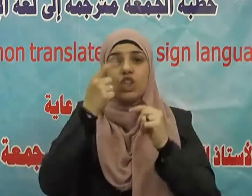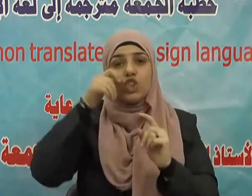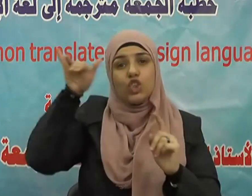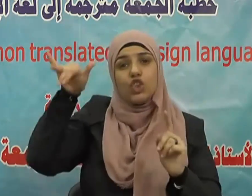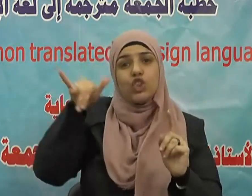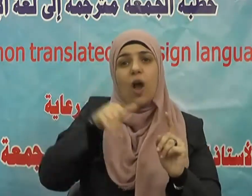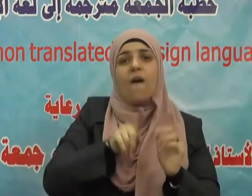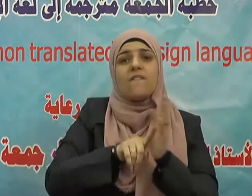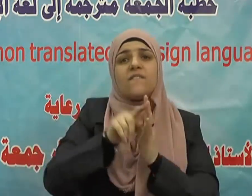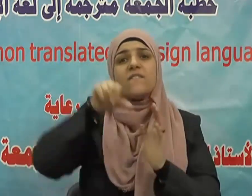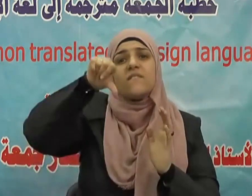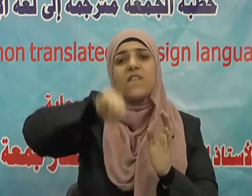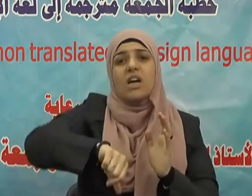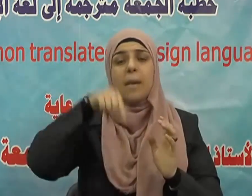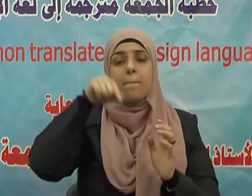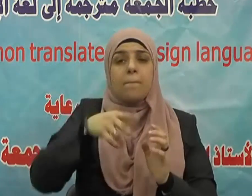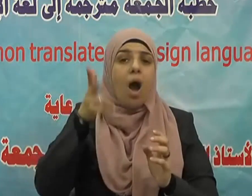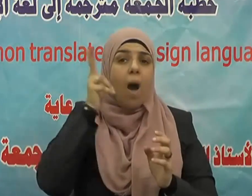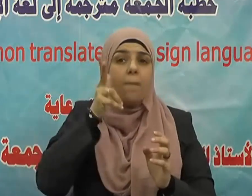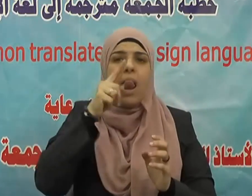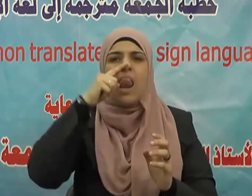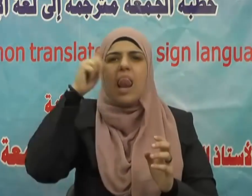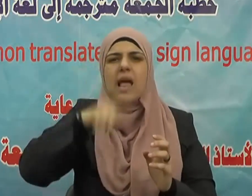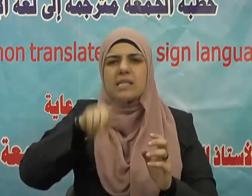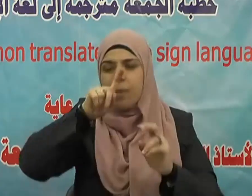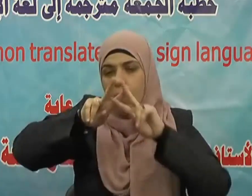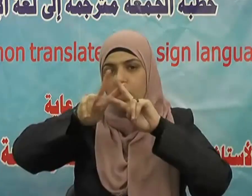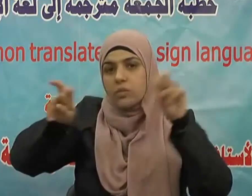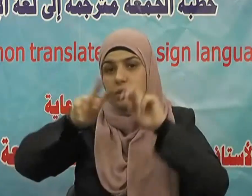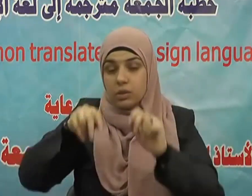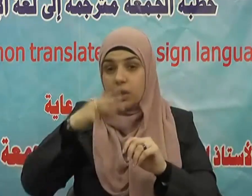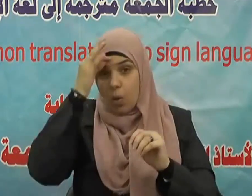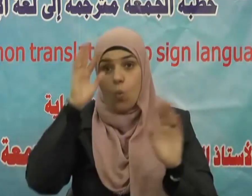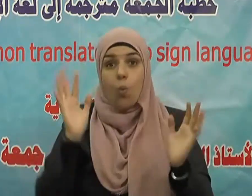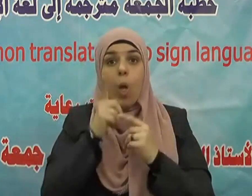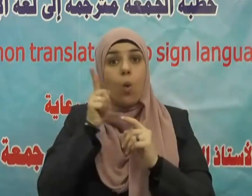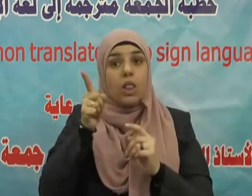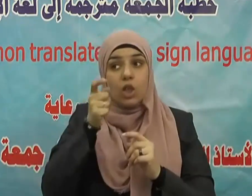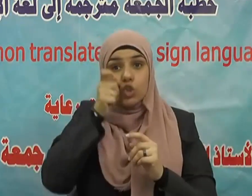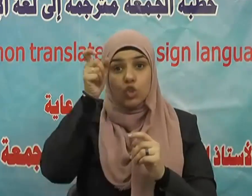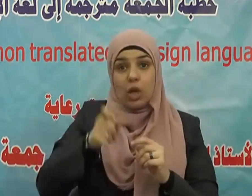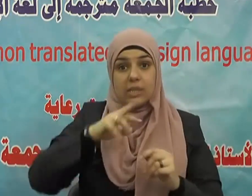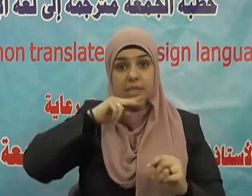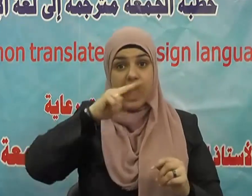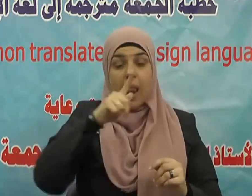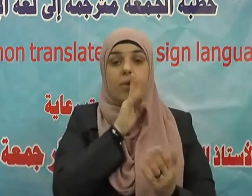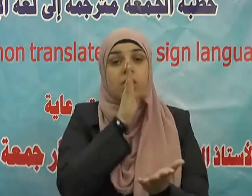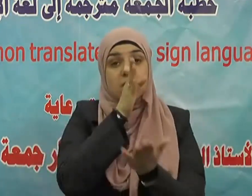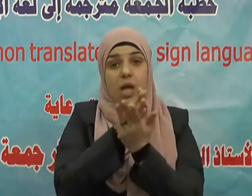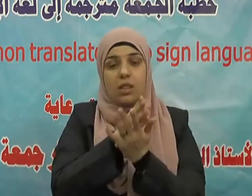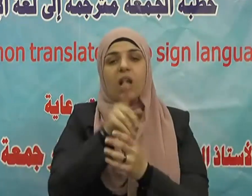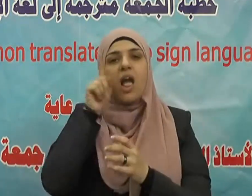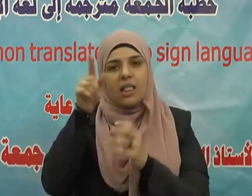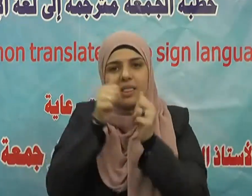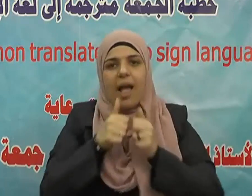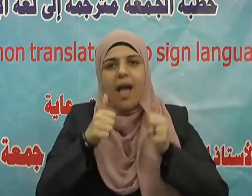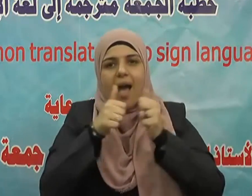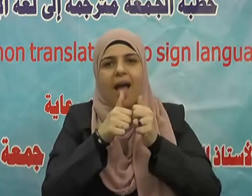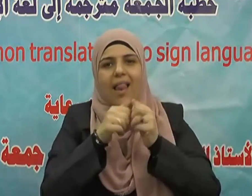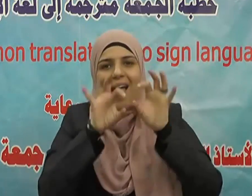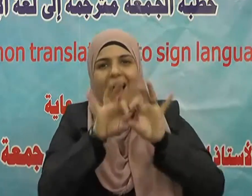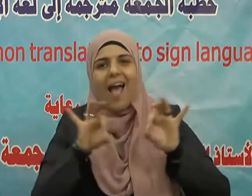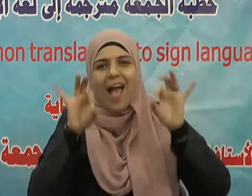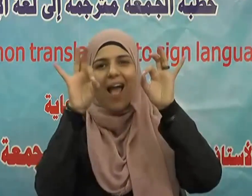سننظر أصدقت أم كنت من الكاذبين ويقول صلى الله عليه وسلم